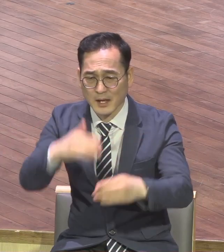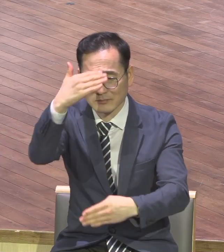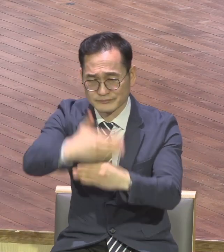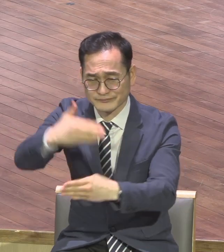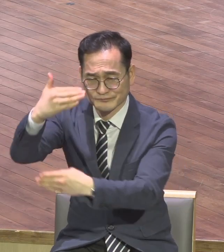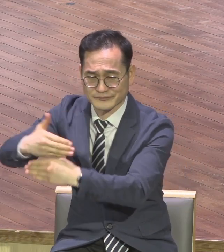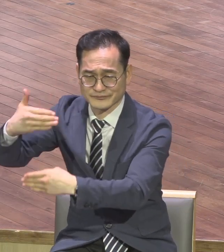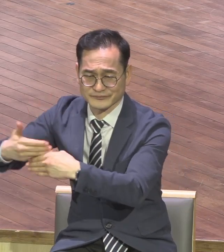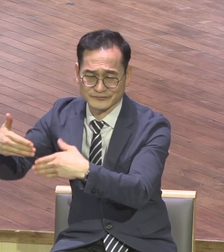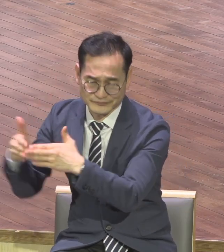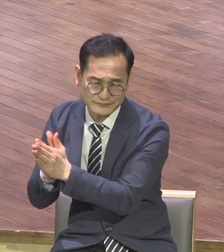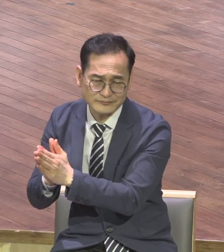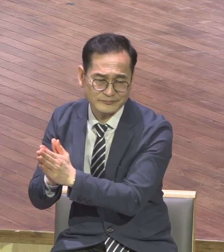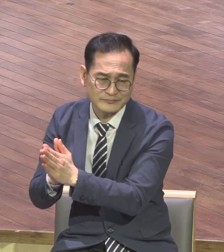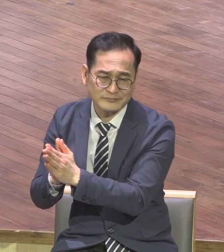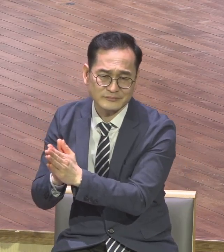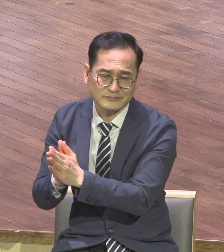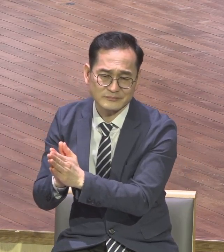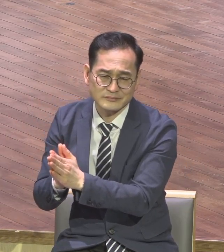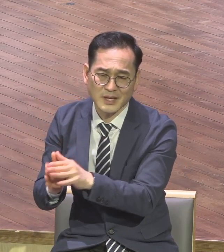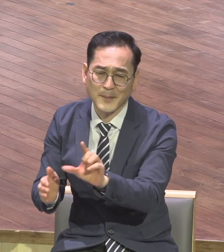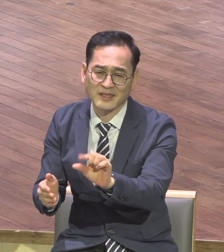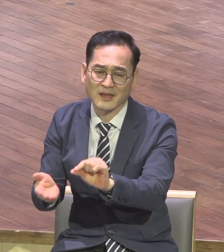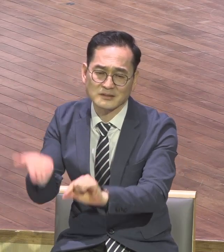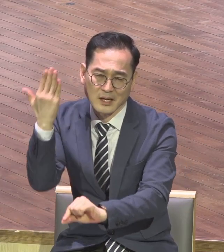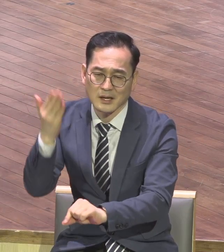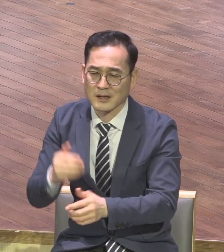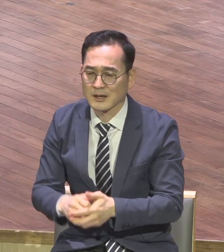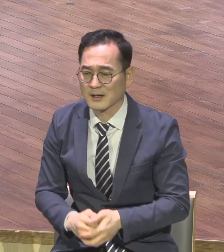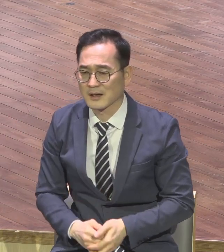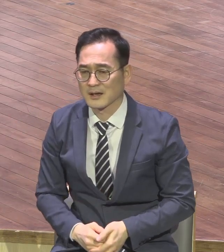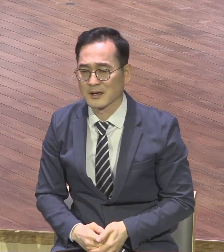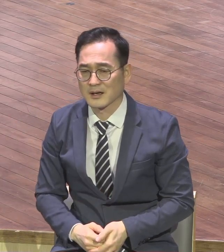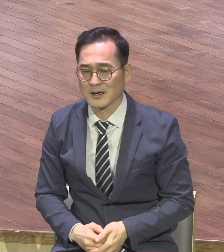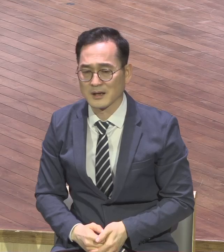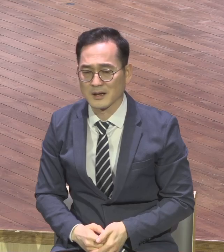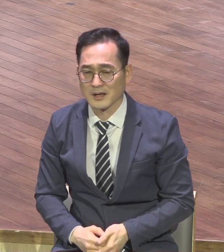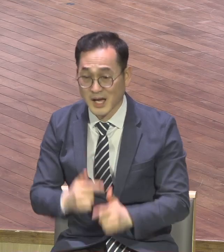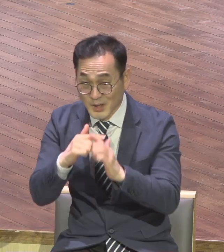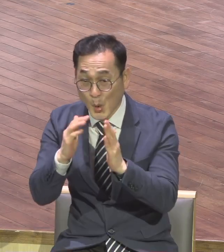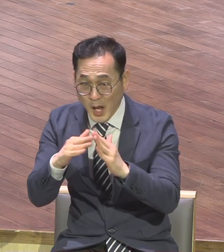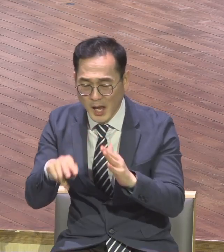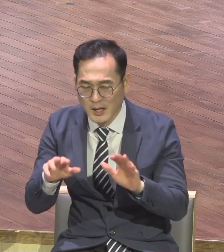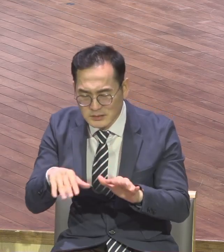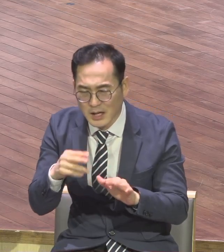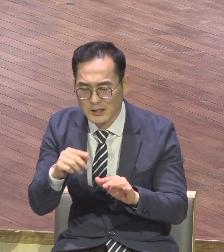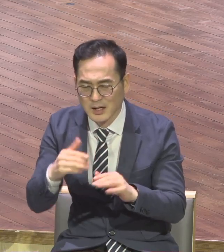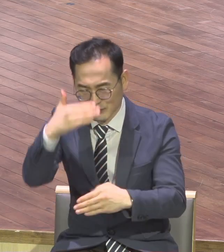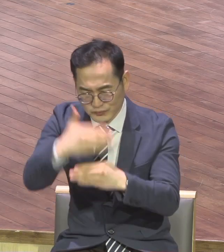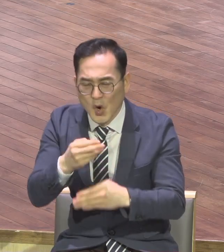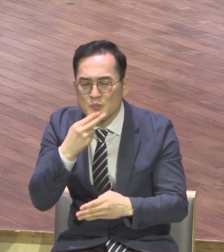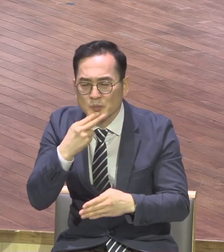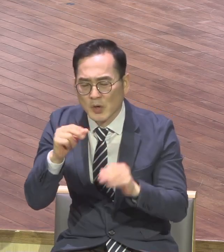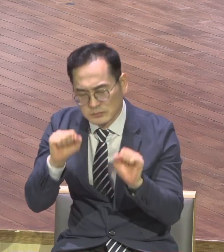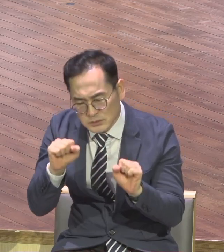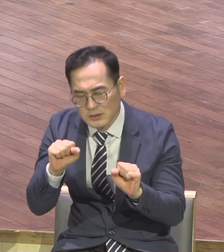그런 이런 상황인데 유지만 돼도 못게 성공이라고 말하는 시대가 되었습니다 그런데